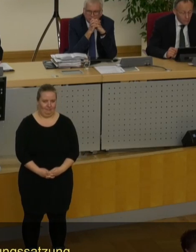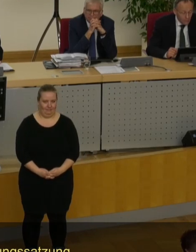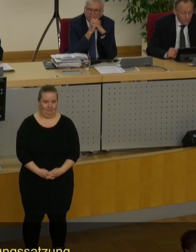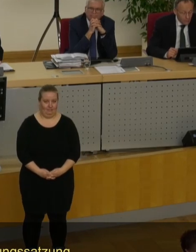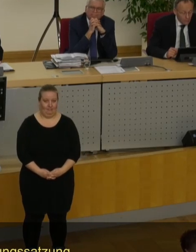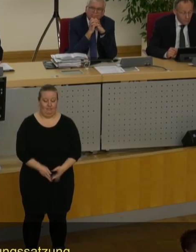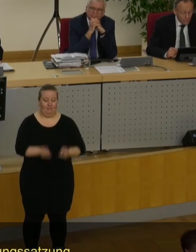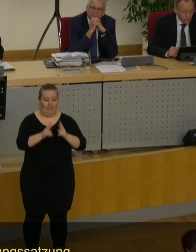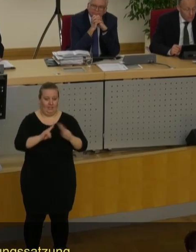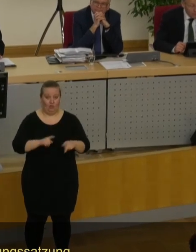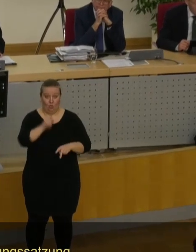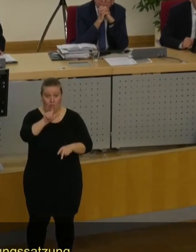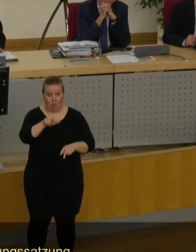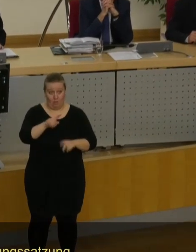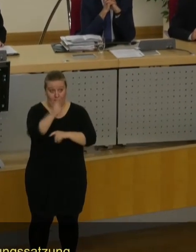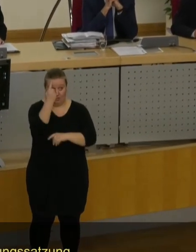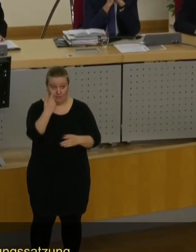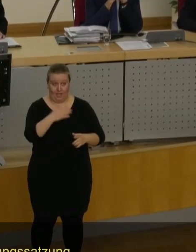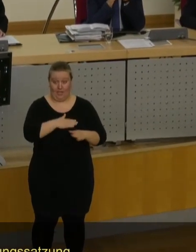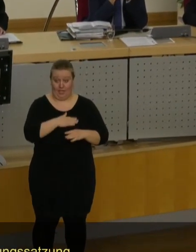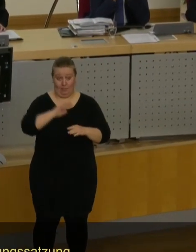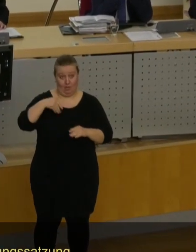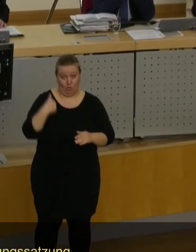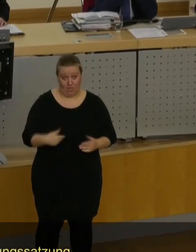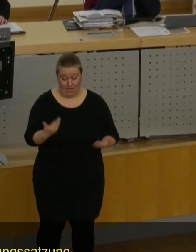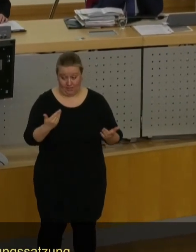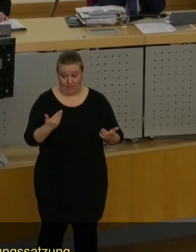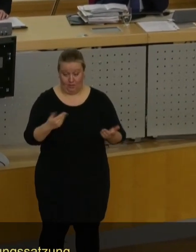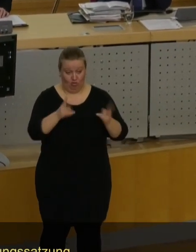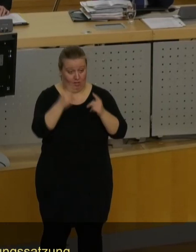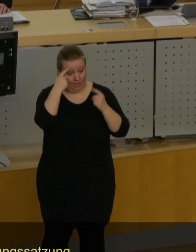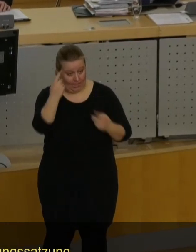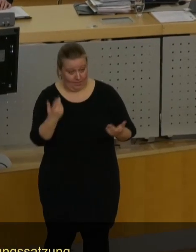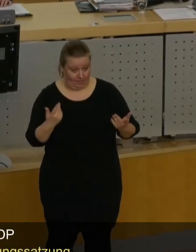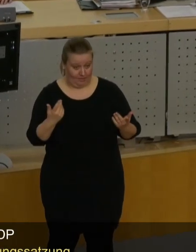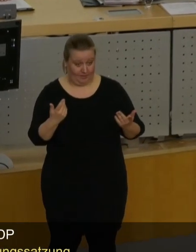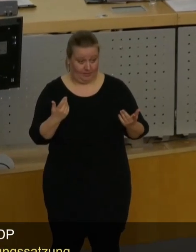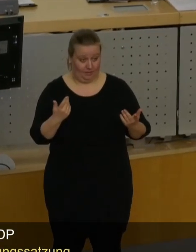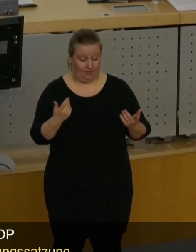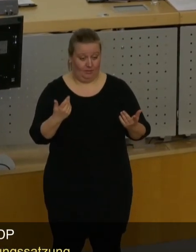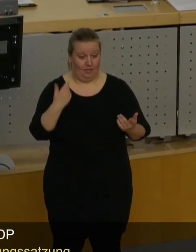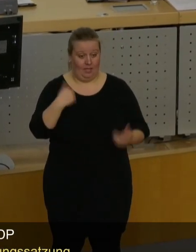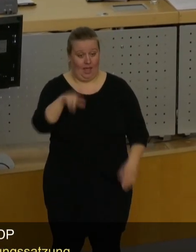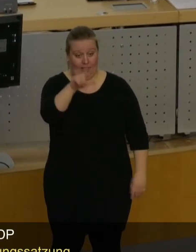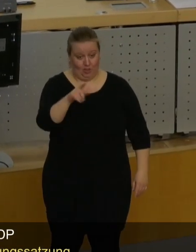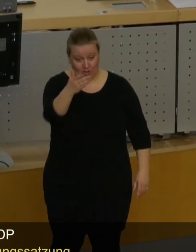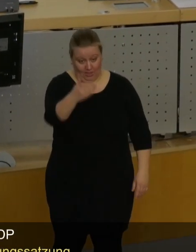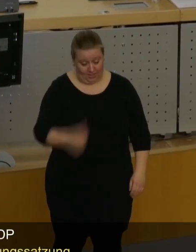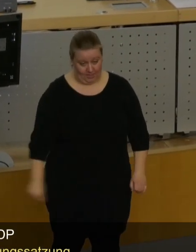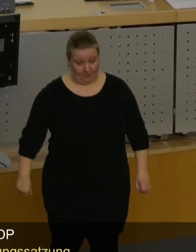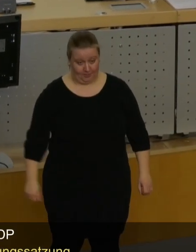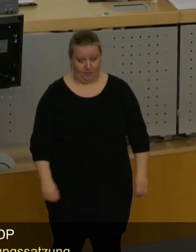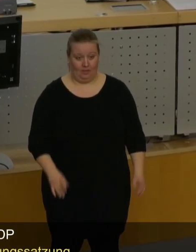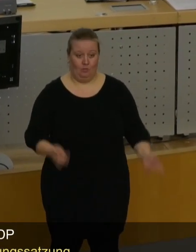Sehr geehrter Herr Oberbürgermeister, liebe Damen und Herren Stadträte, Herr Ligthi, Ihr